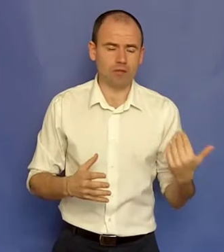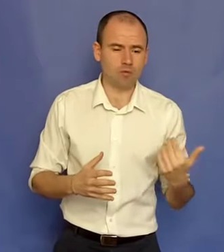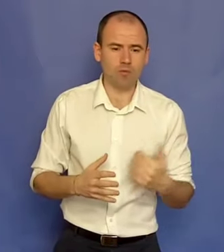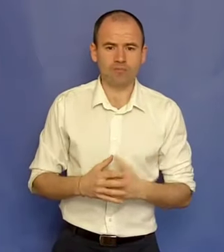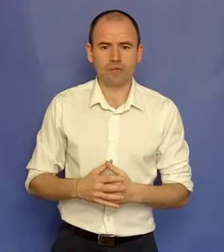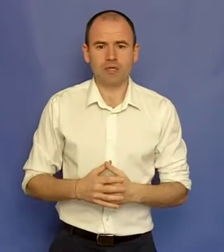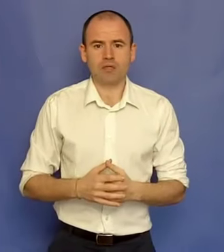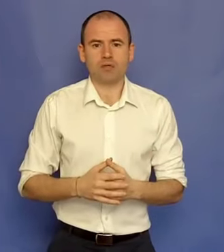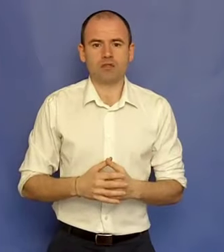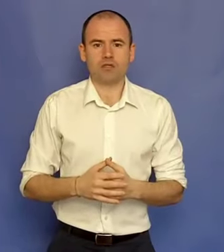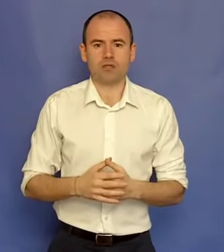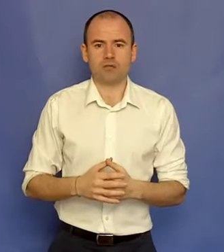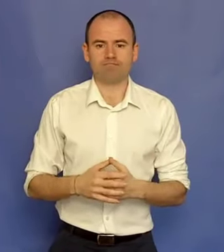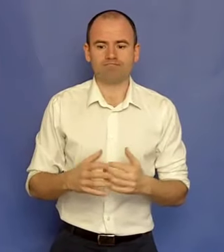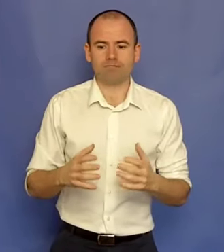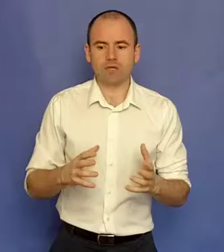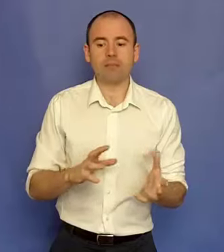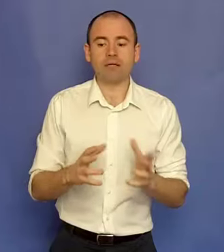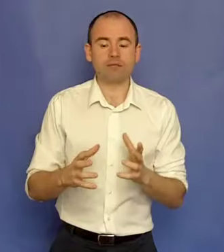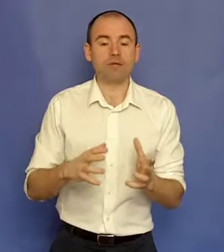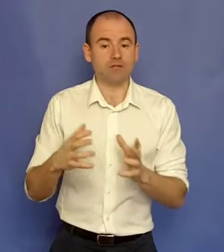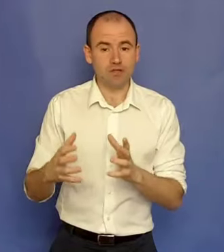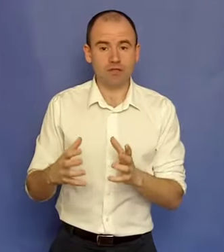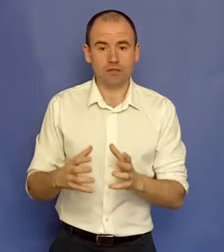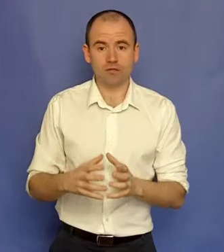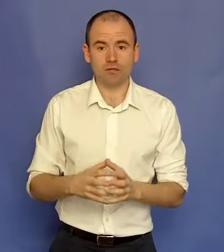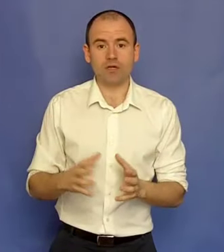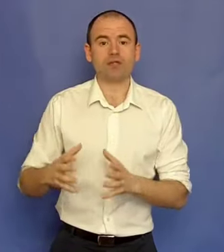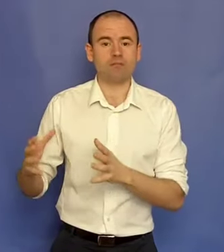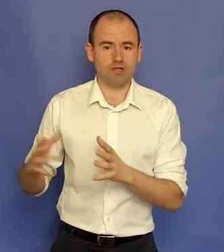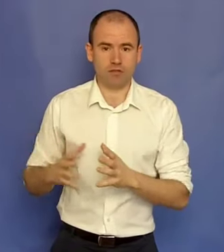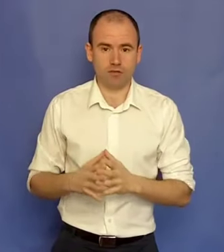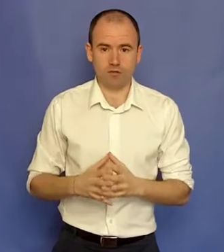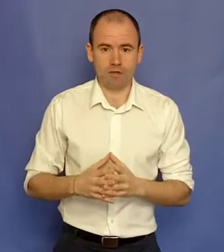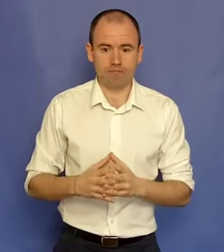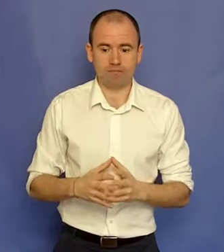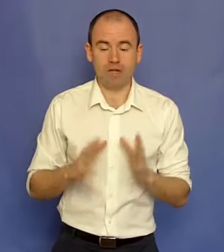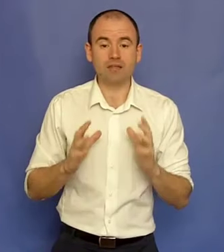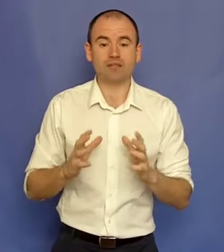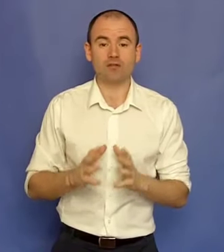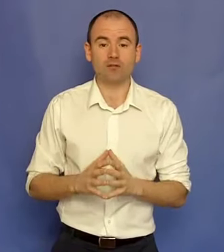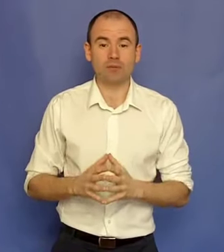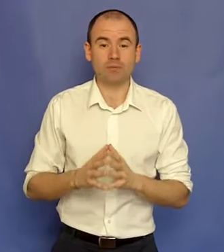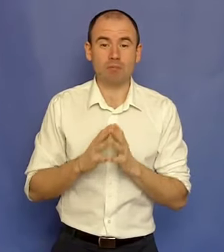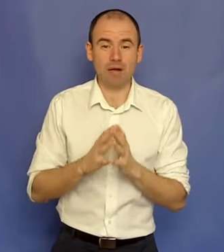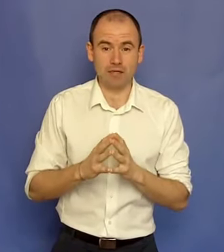tabu și cam care sunt beneficiile sexului și care sunt bașii de acțiune. Astăzi vreau să vorbim despre bani.